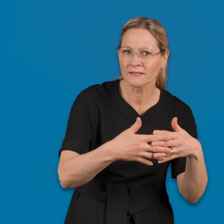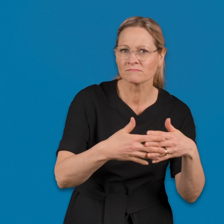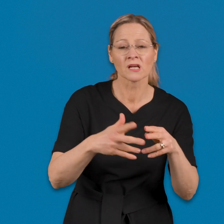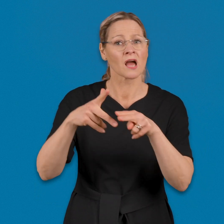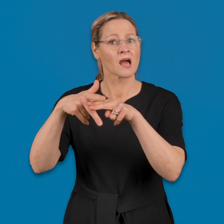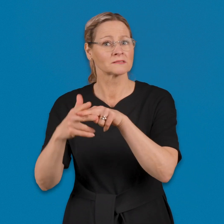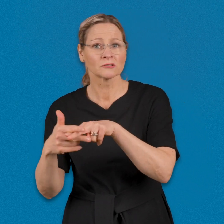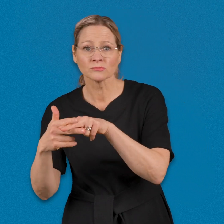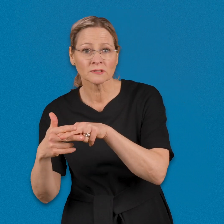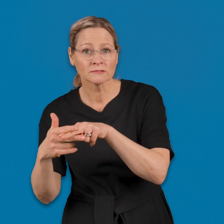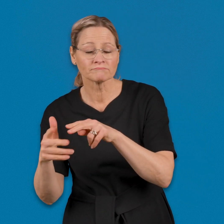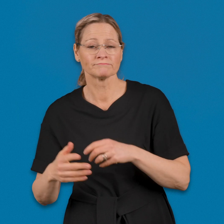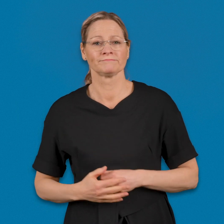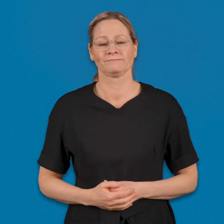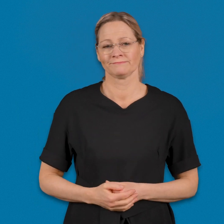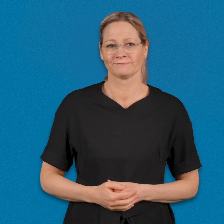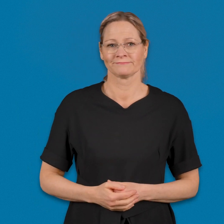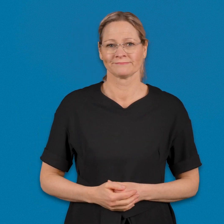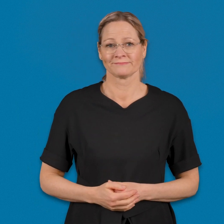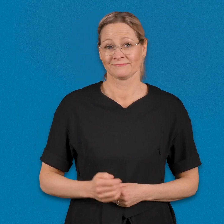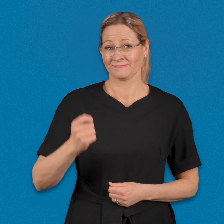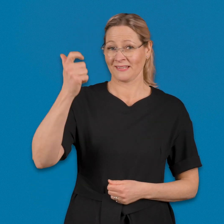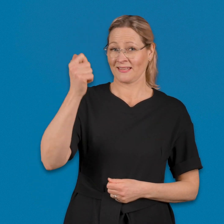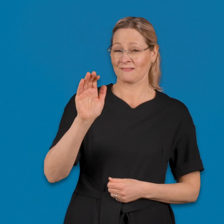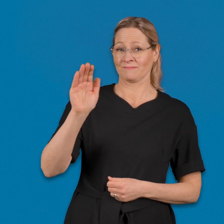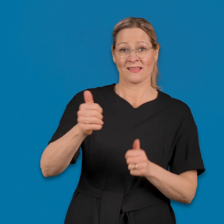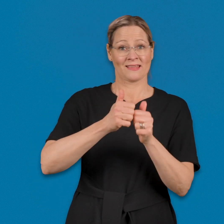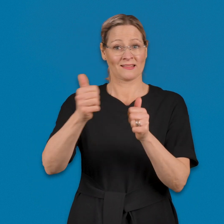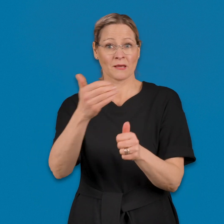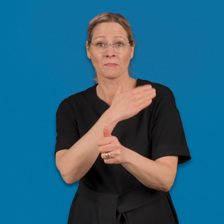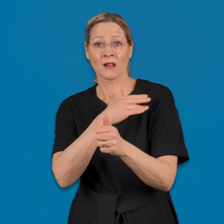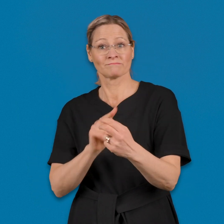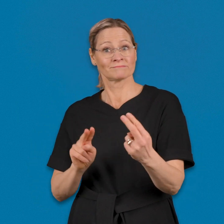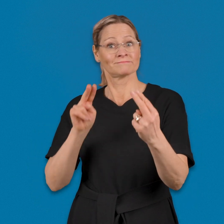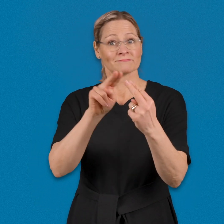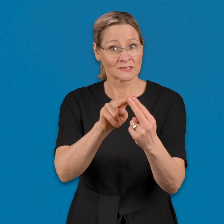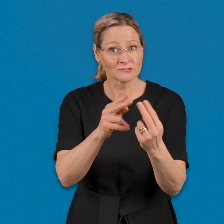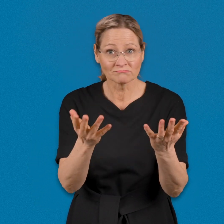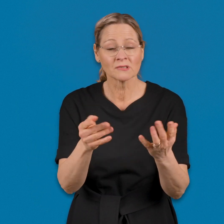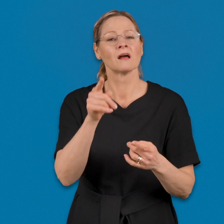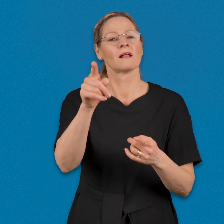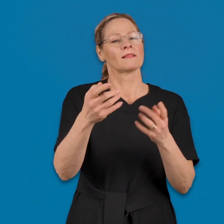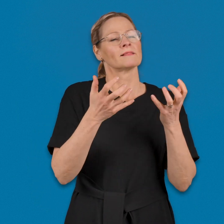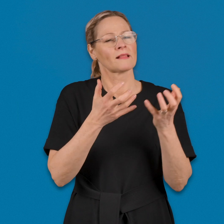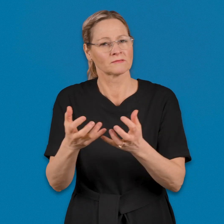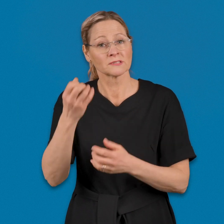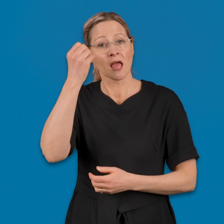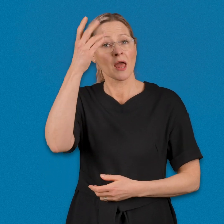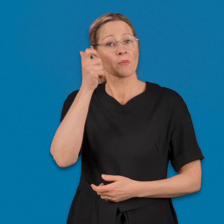Laitteet ja asetukset. Tarvitset Kelan etäpalvelun käyttämiseen älypuhelimen,